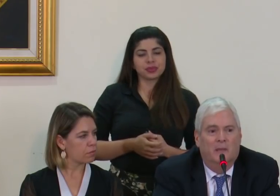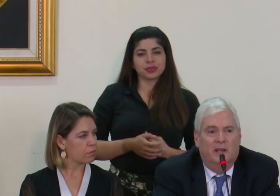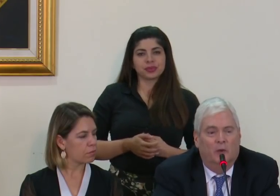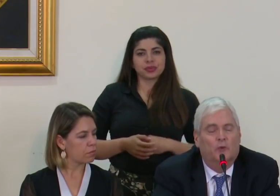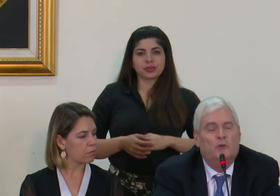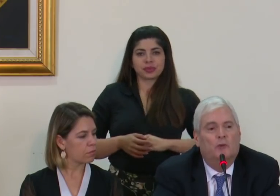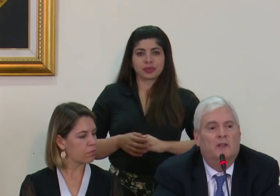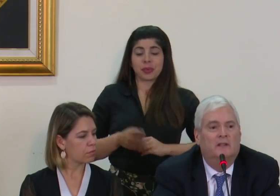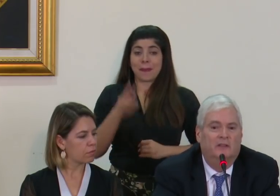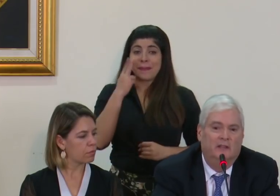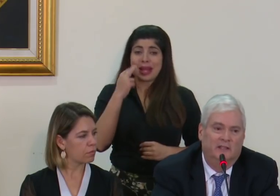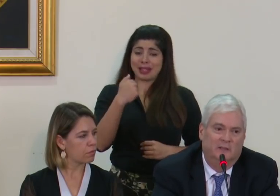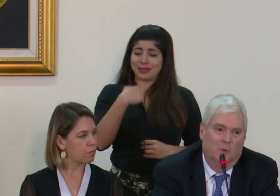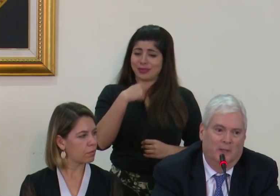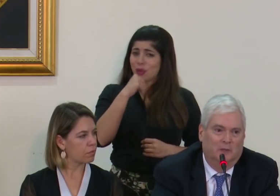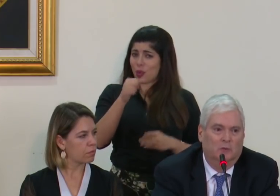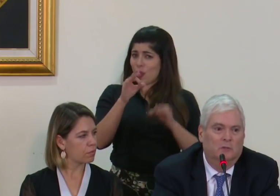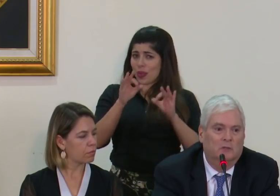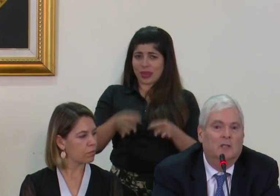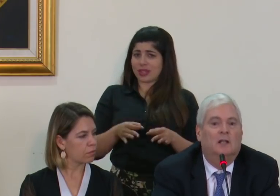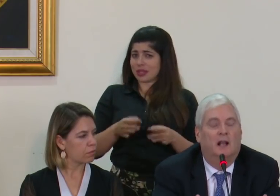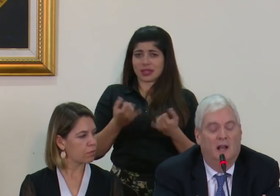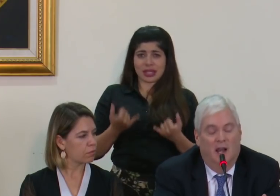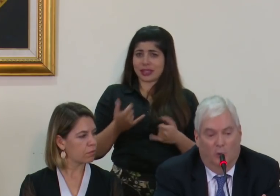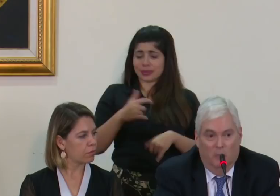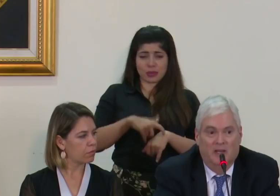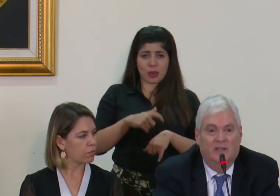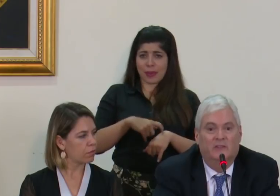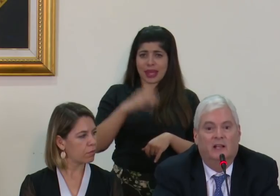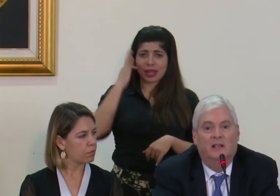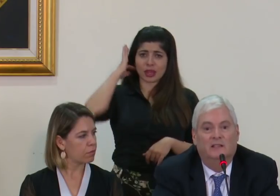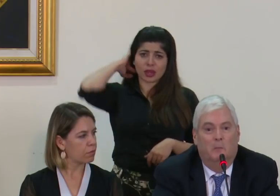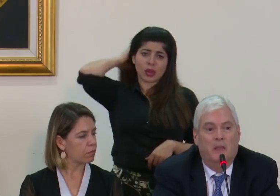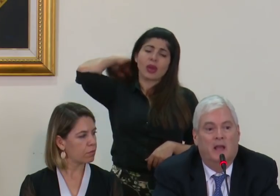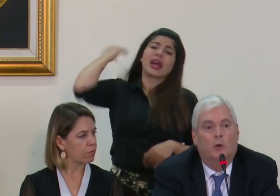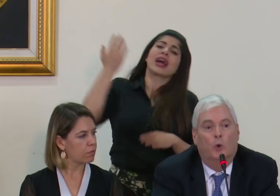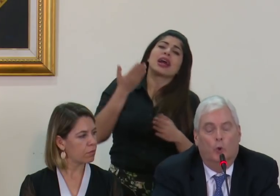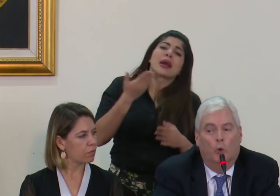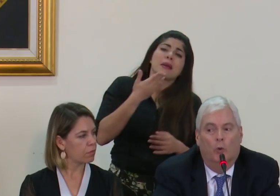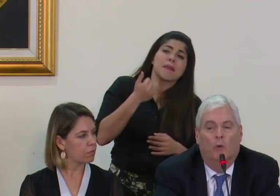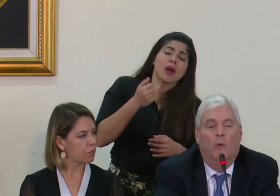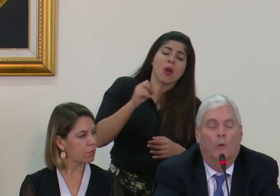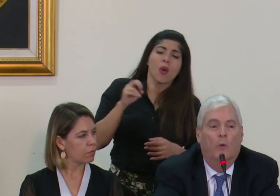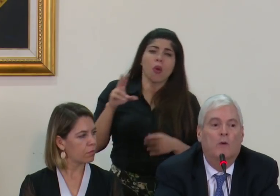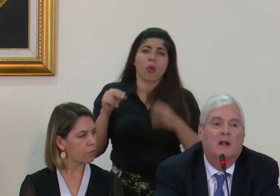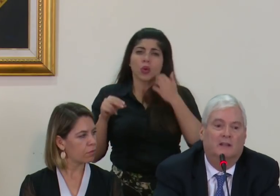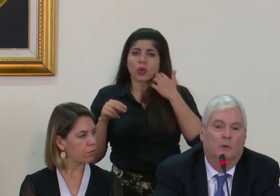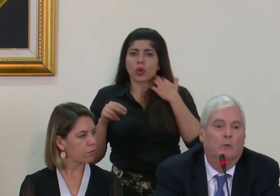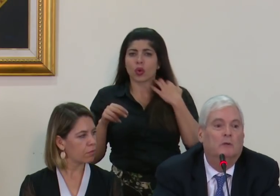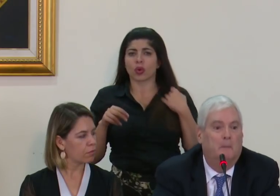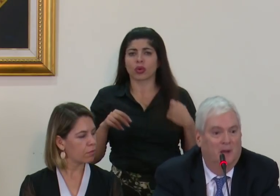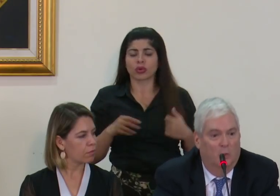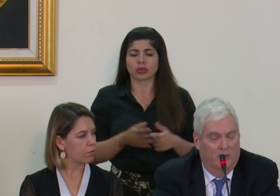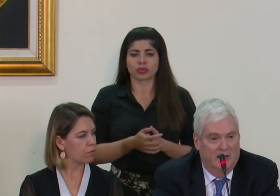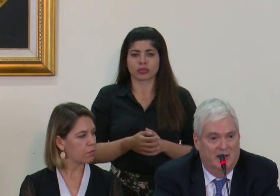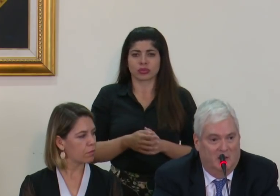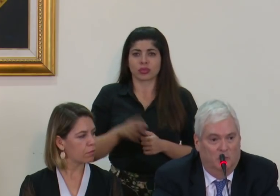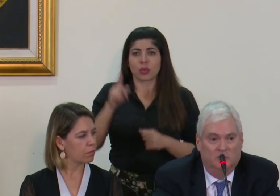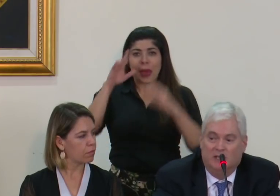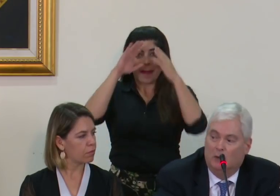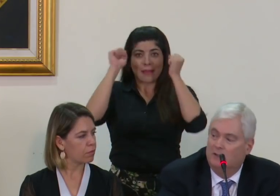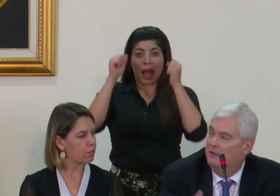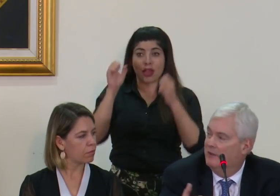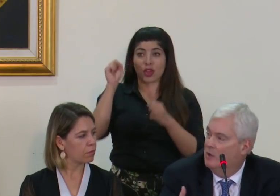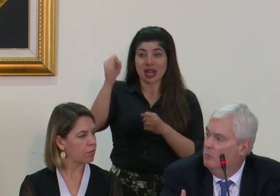mire no soy yo quien decide en este momento la conveniencia de enviar o no un embajador a